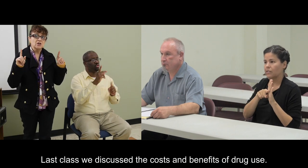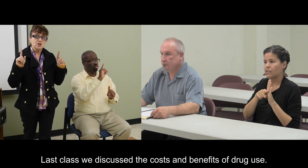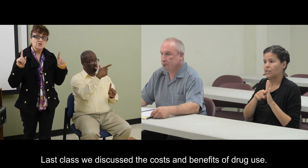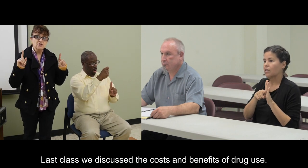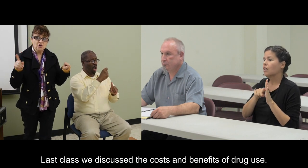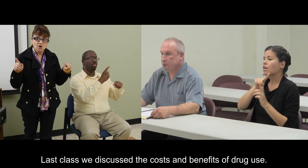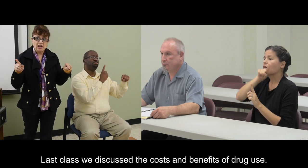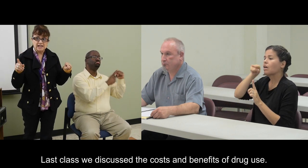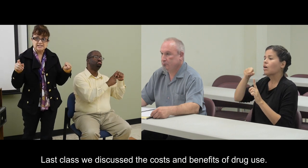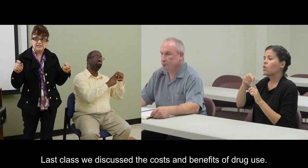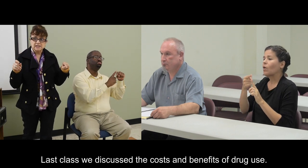drogas.